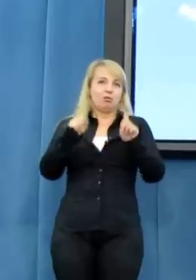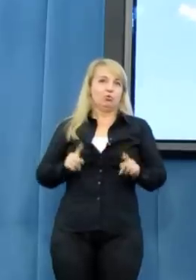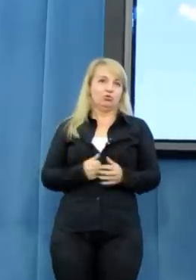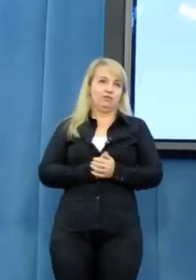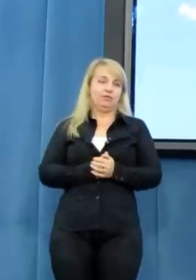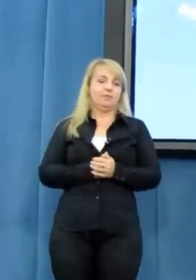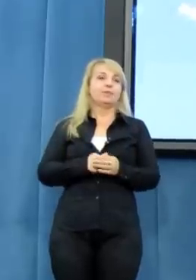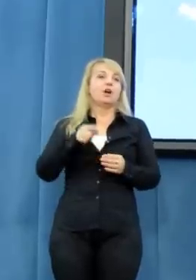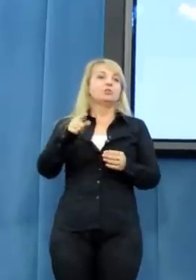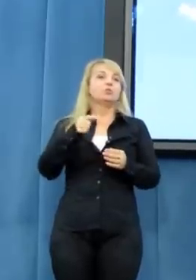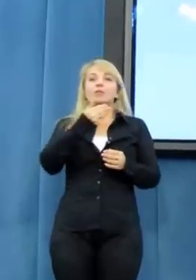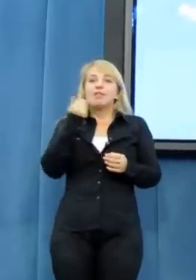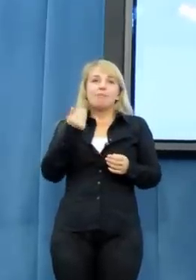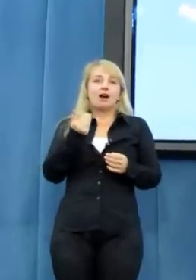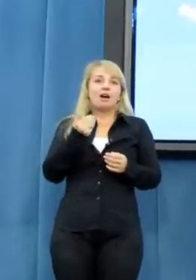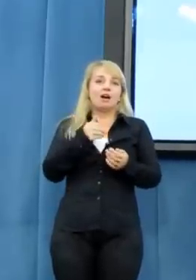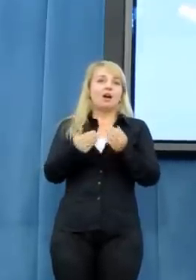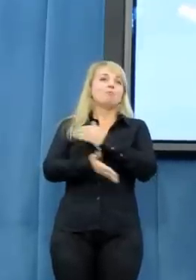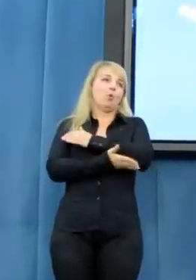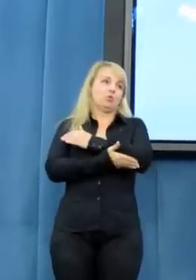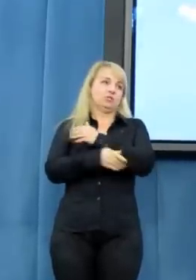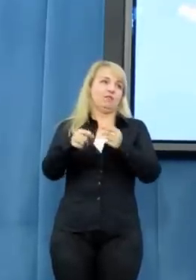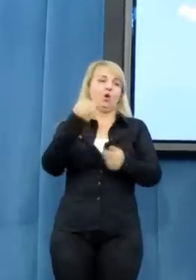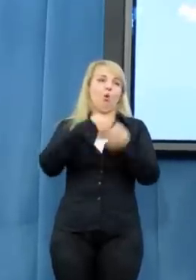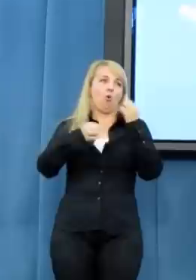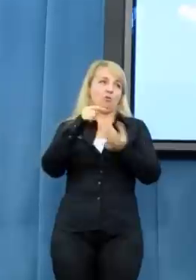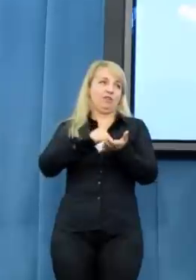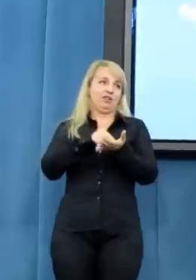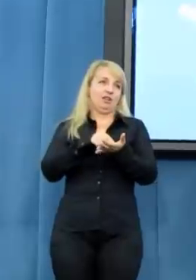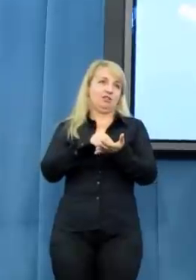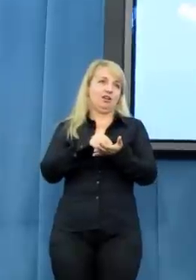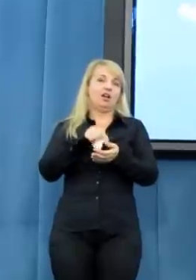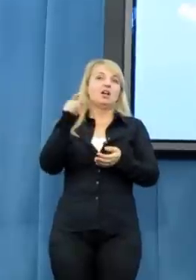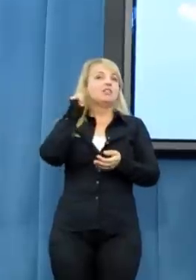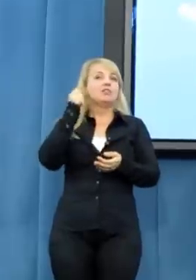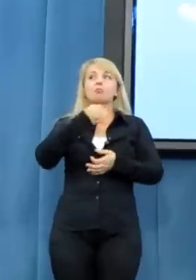żadna jej wypowiedź na ten temat.